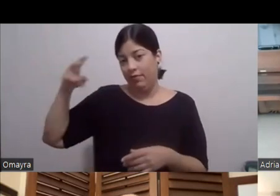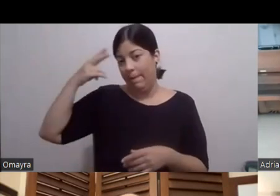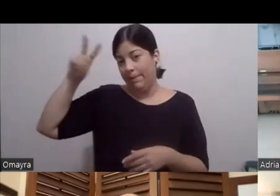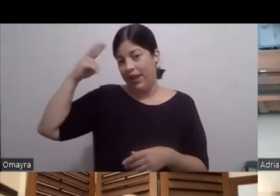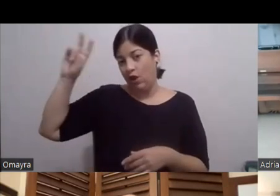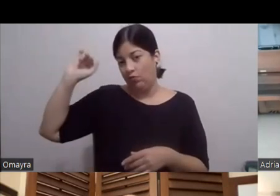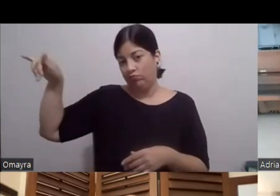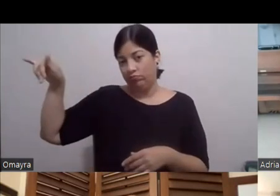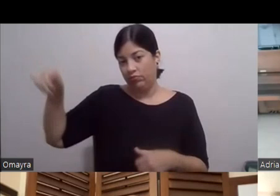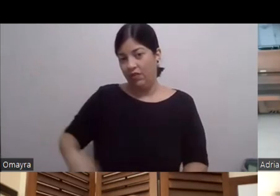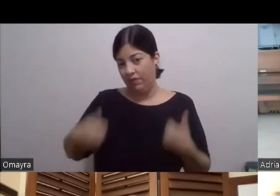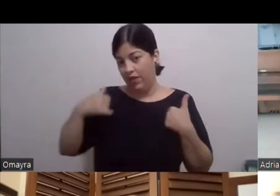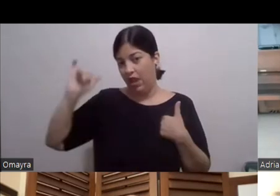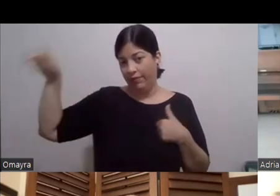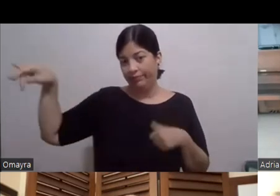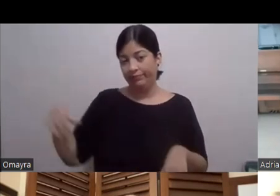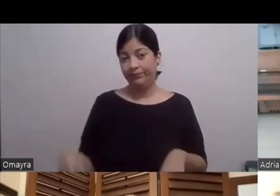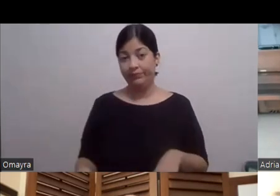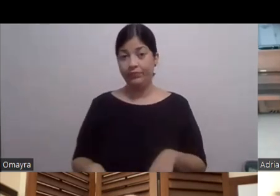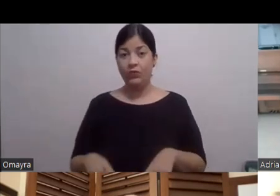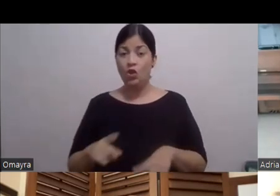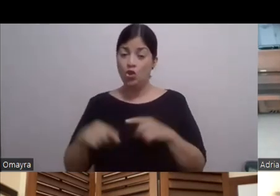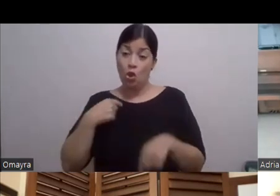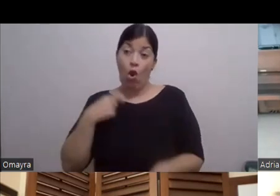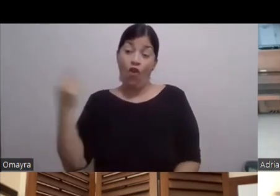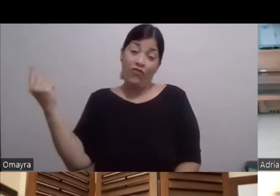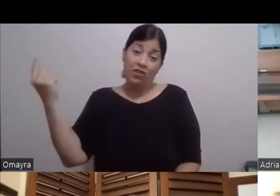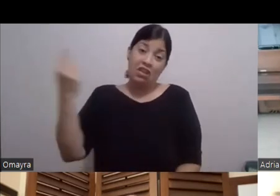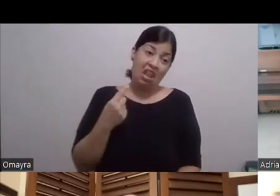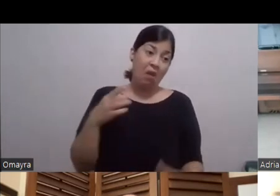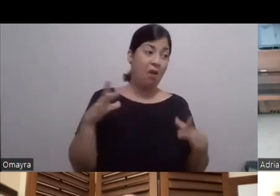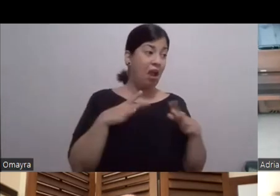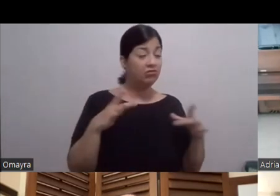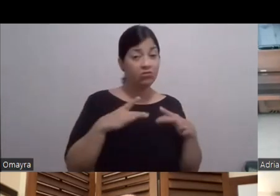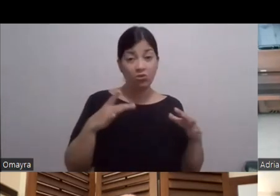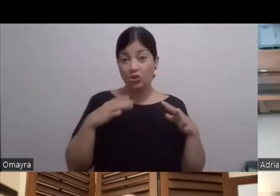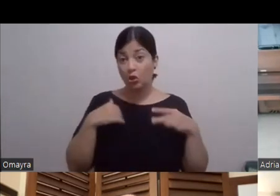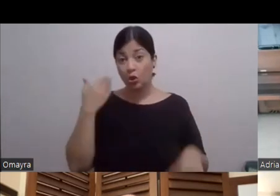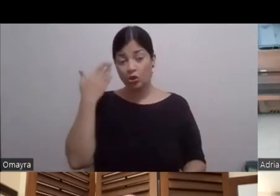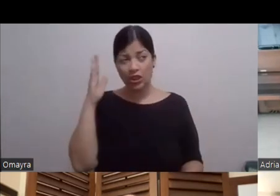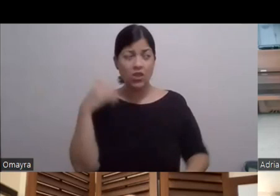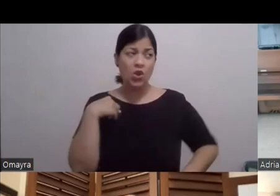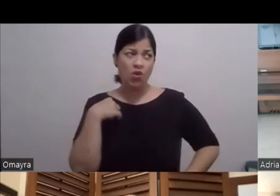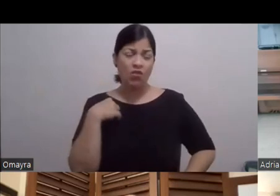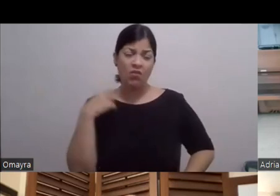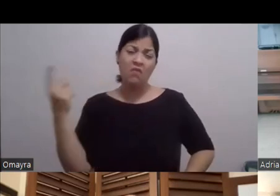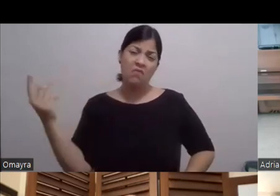Exacto De hecho estaba acá De vacaciones No sé si estaba Porque si vine En una que otra ocasión No me acuerdo qué año Hacer